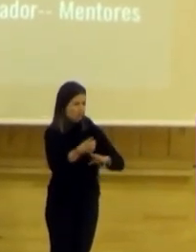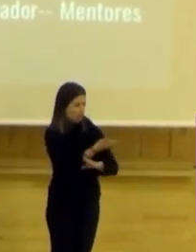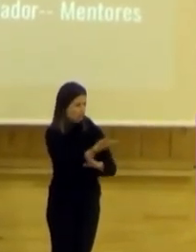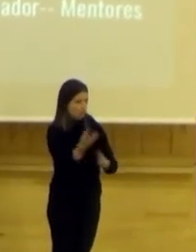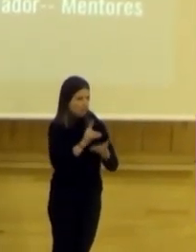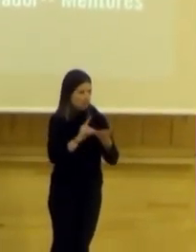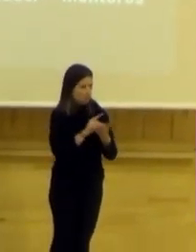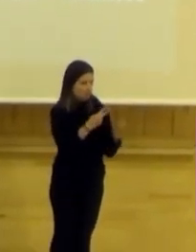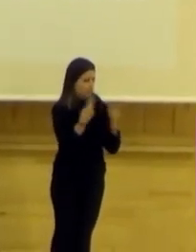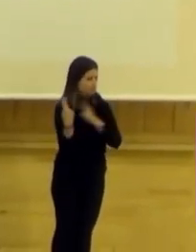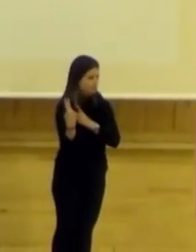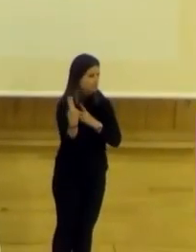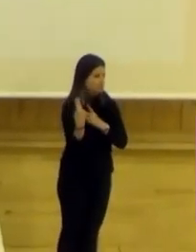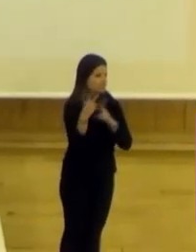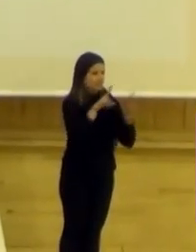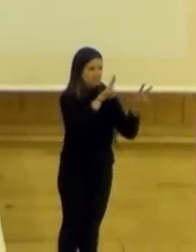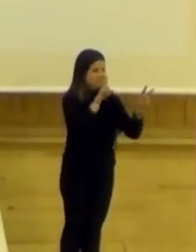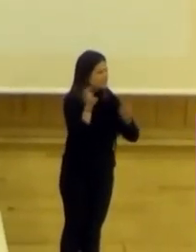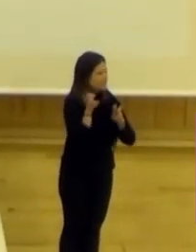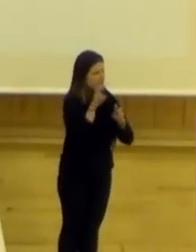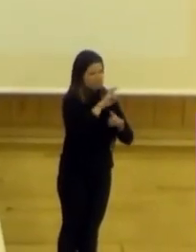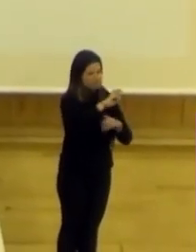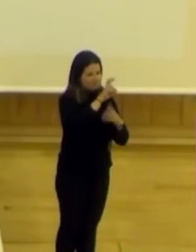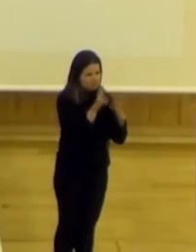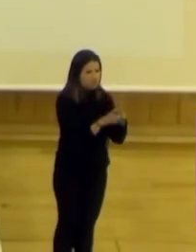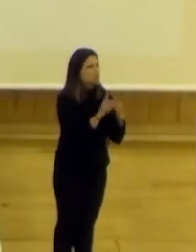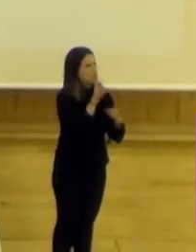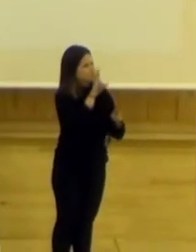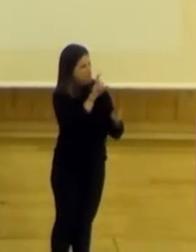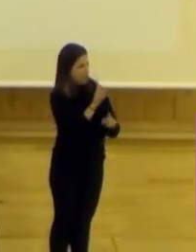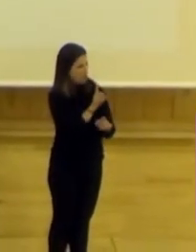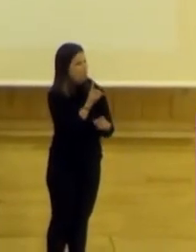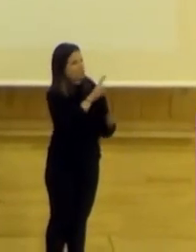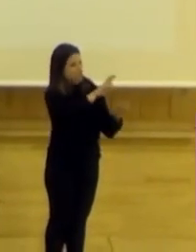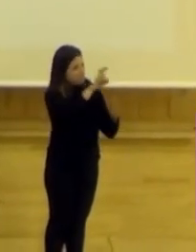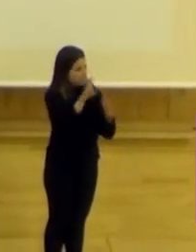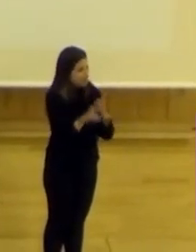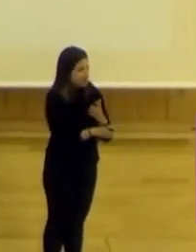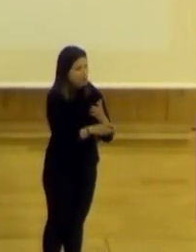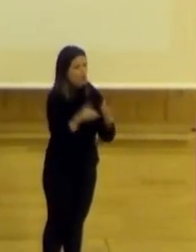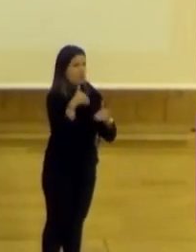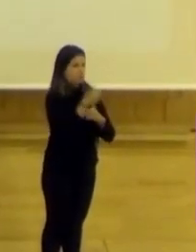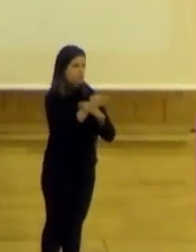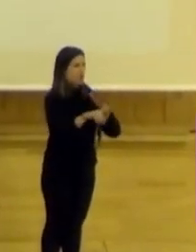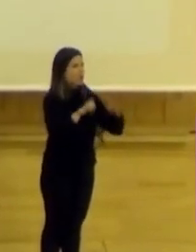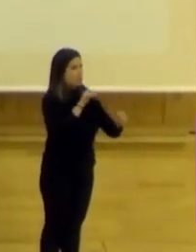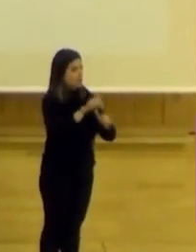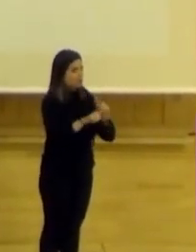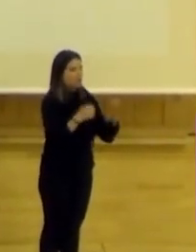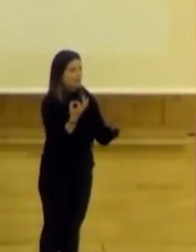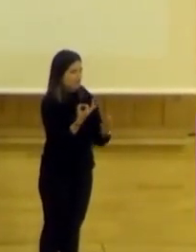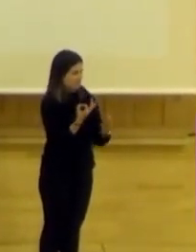Estos son los datos. Y eran sobre cuestiones varias. No se puso un tema, cosa que no se va a hacer así en la próxima convocatoria. La próxima